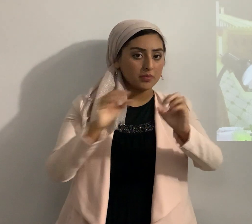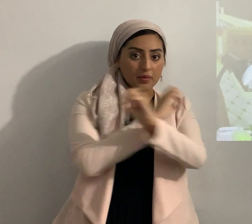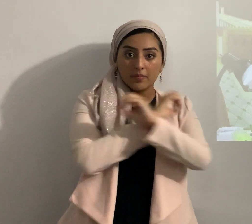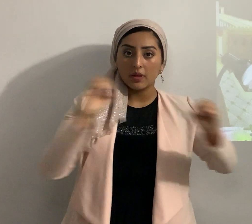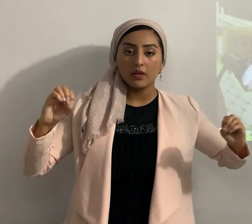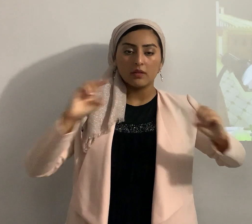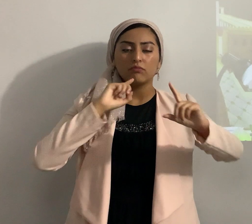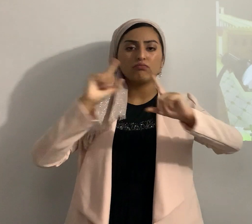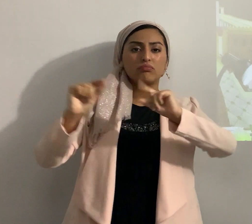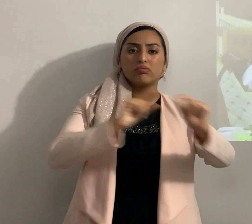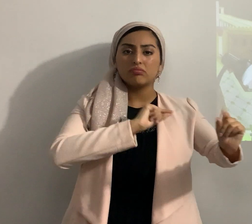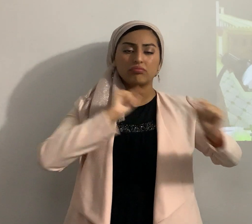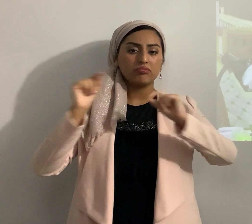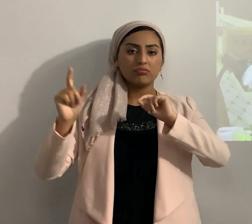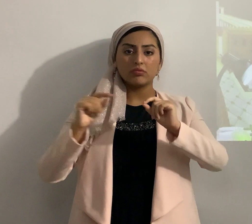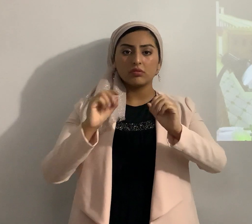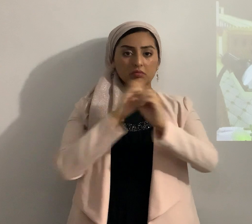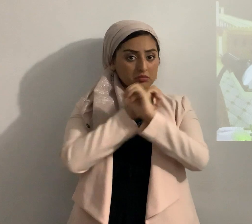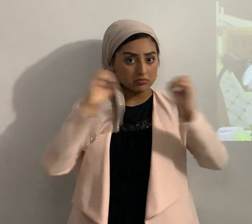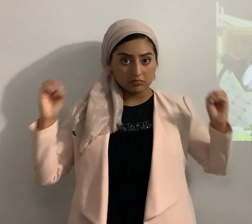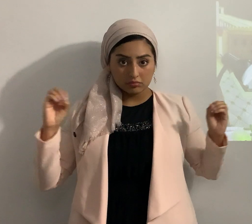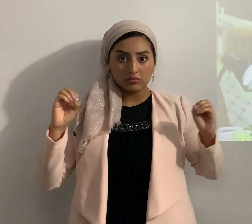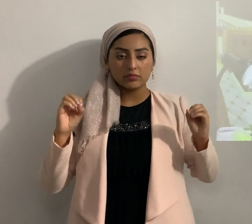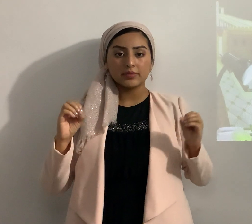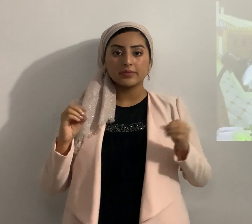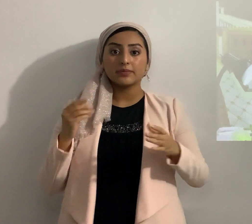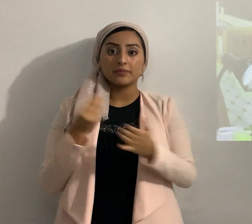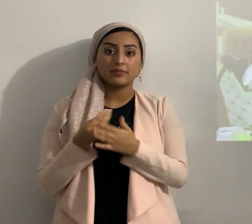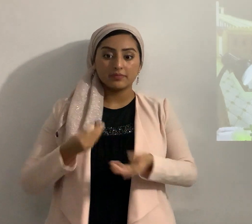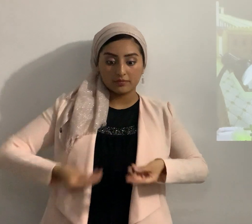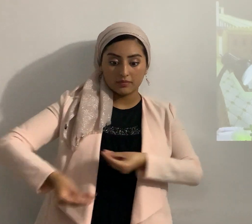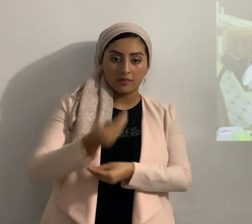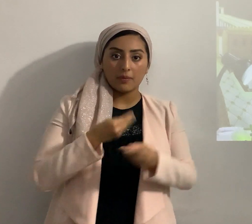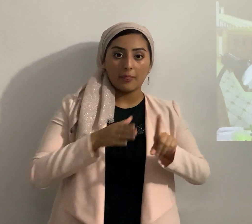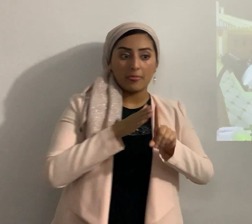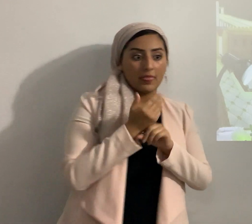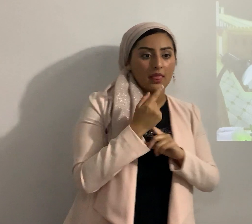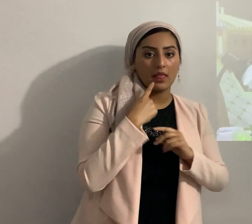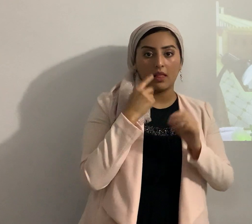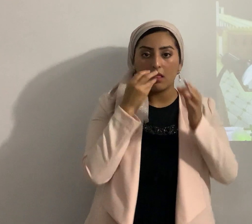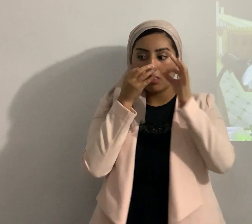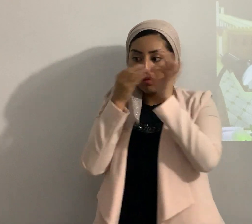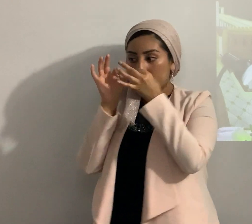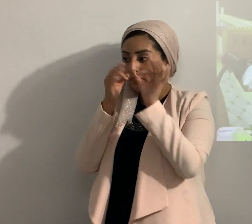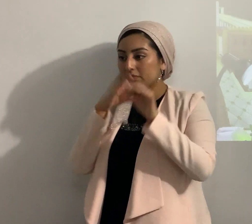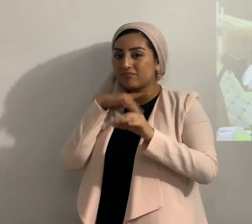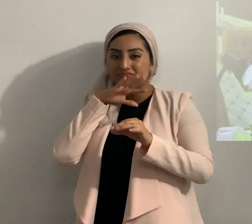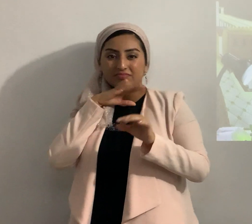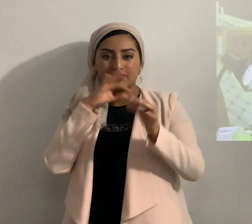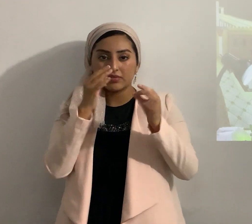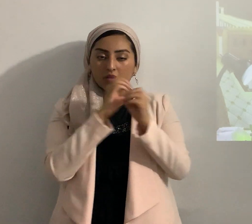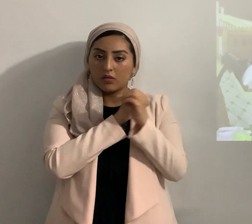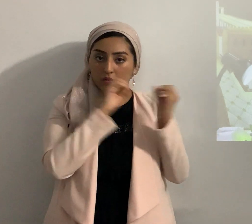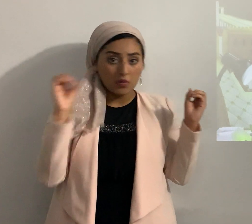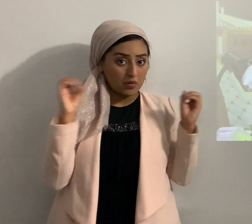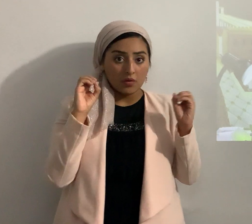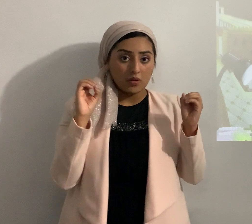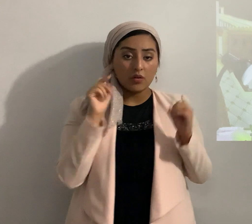Shonjará chisme pues haciendo truanerías adulterio mirando lo que no no debemos de mirar eso es si te guardas